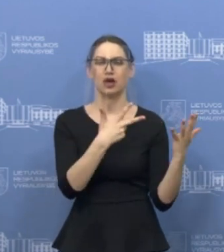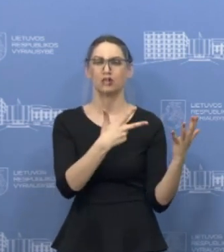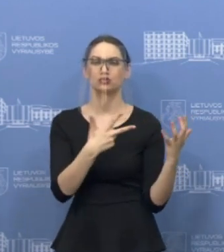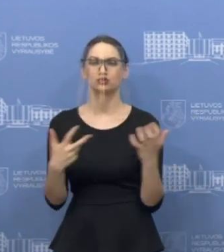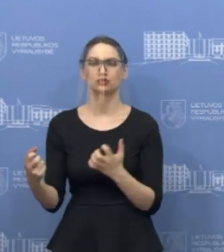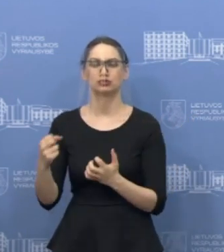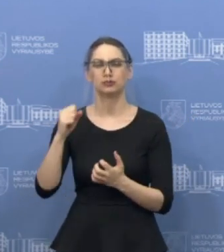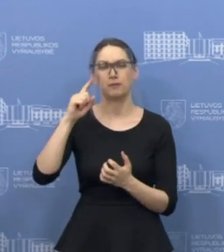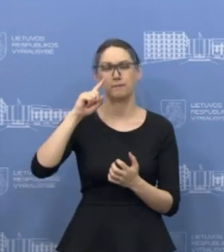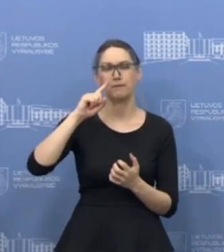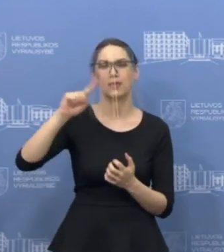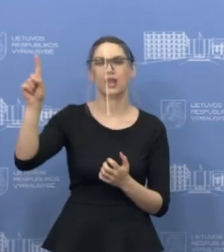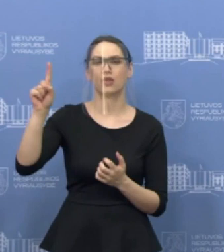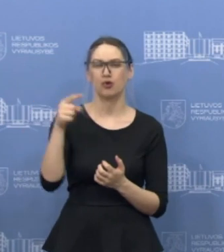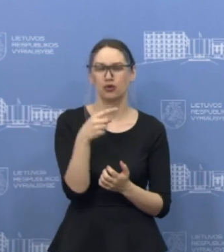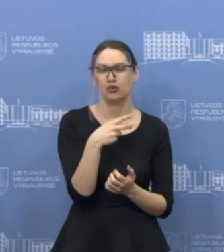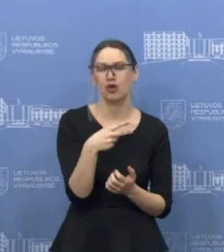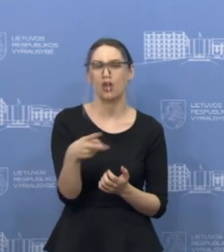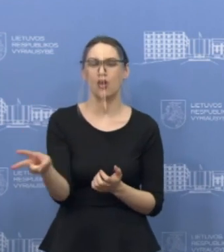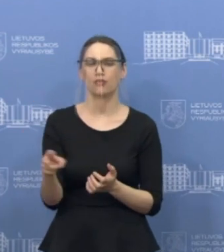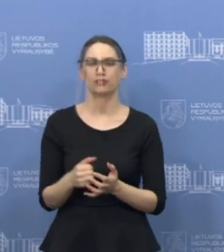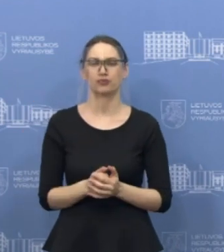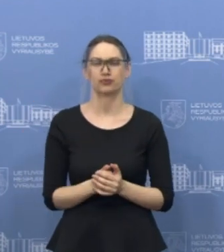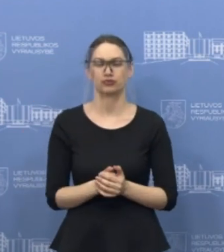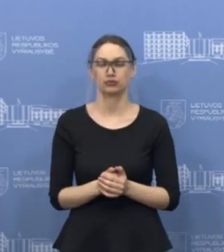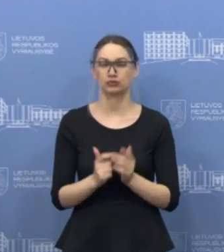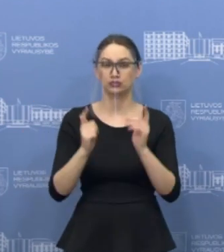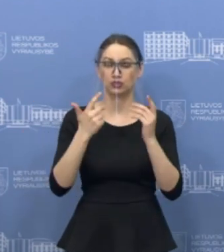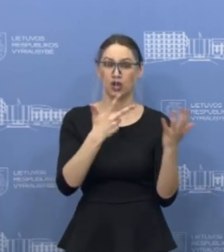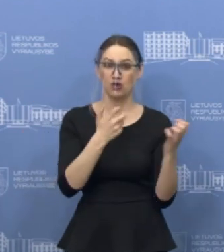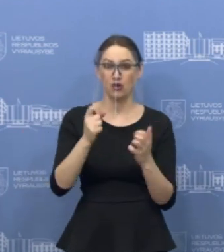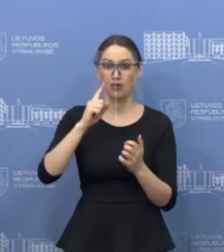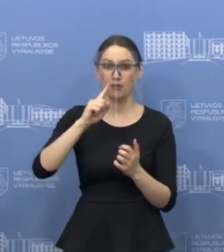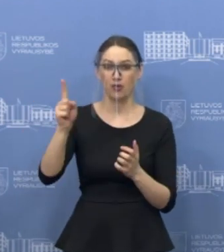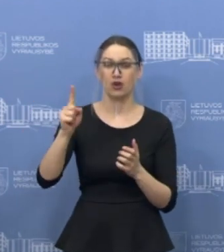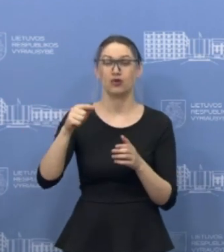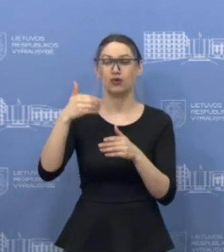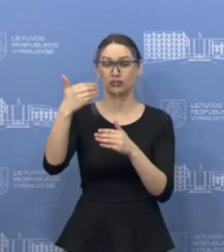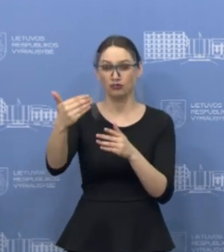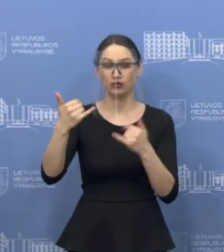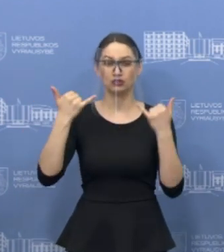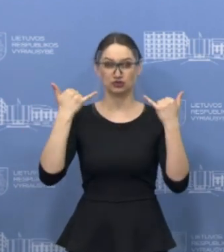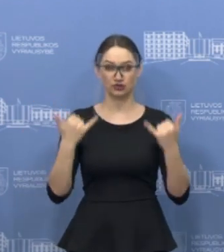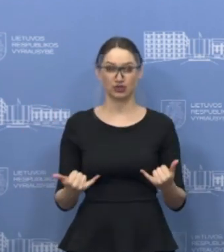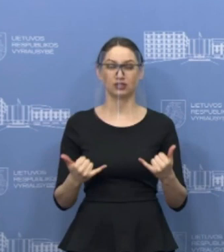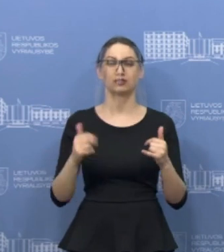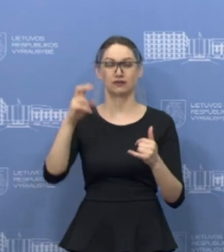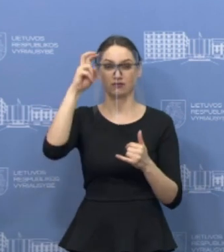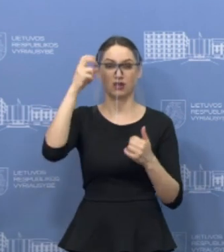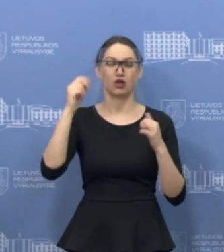milijonų eurų. Tai yra tokią sumą paskolų valstybė pasirengusi jau šiandien